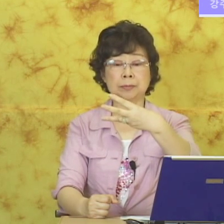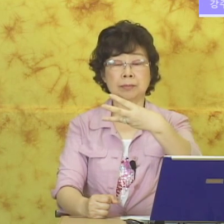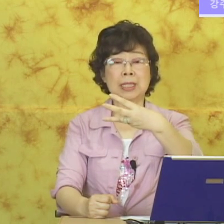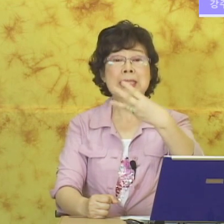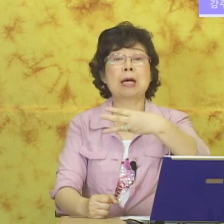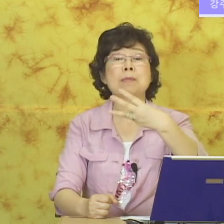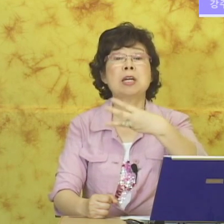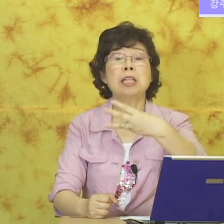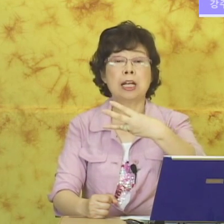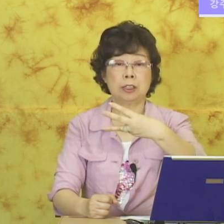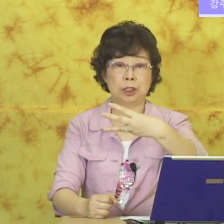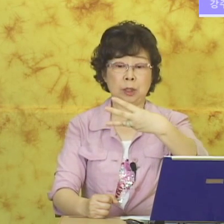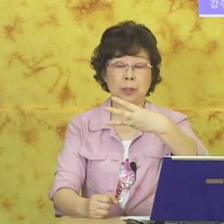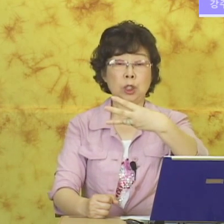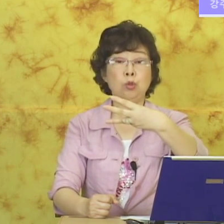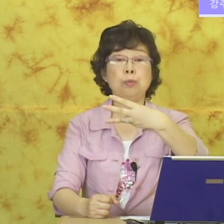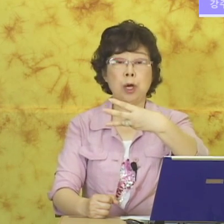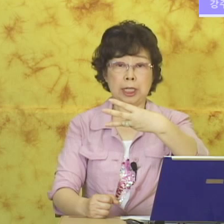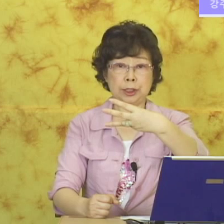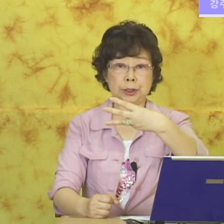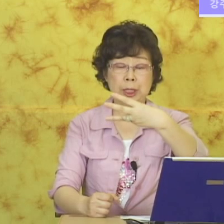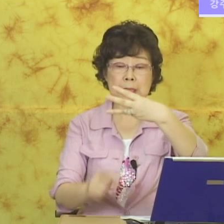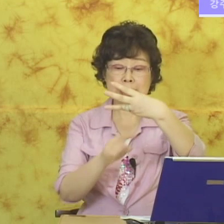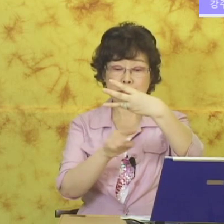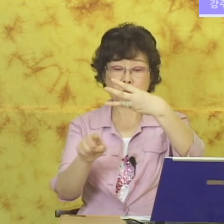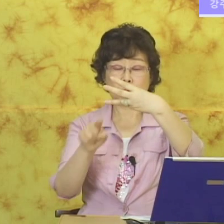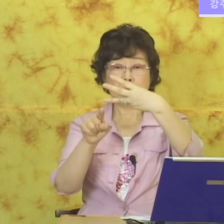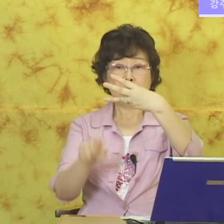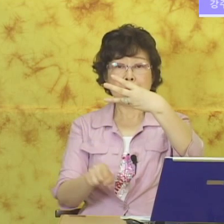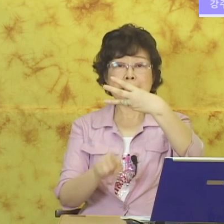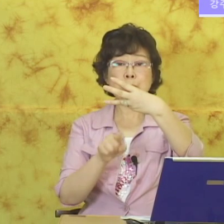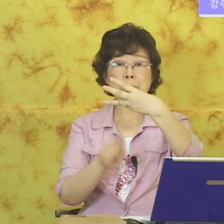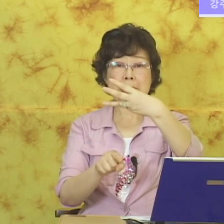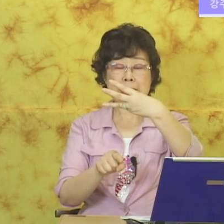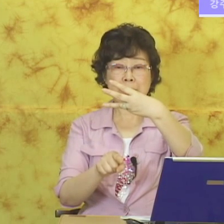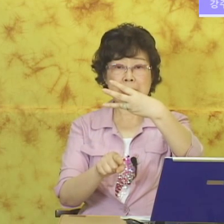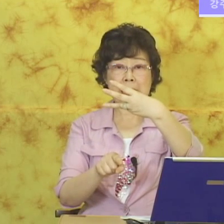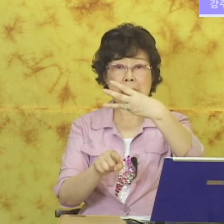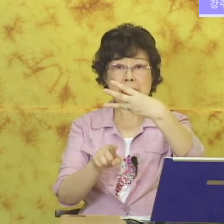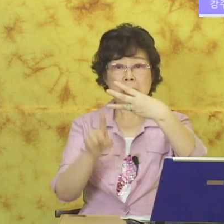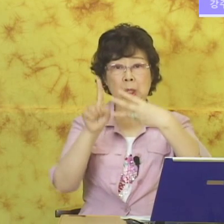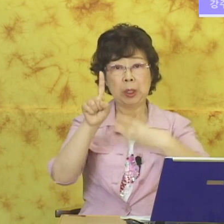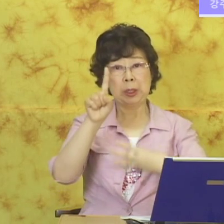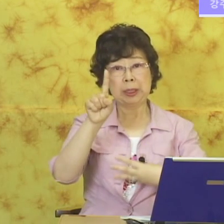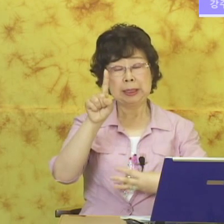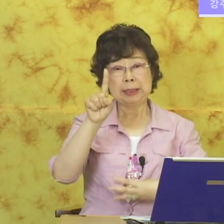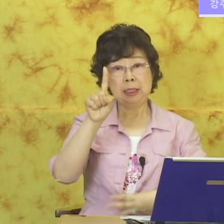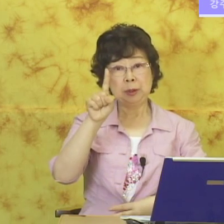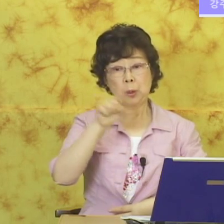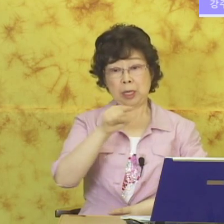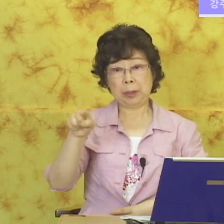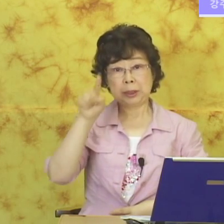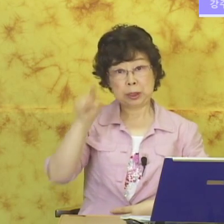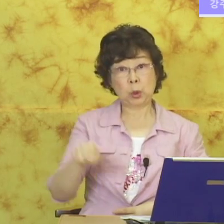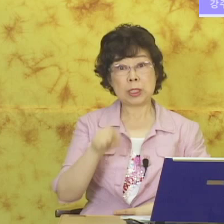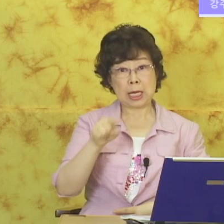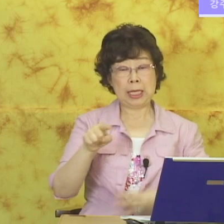삼촌 하는 것처럼 눕혀가지고요. 삼촌. 마디촌자를 씁니다. 1번 손가락 펴서 촌자.